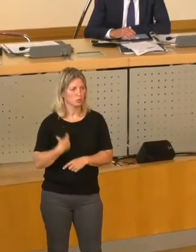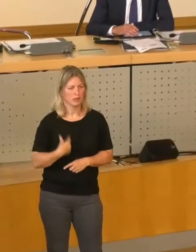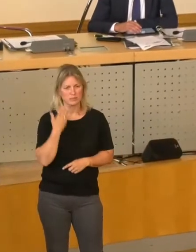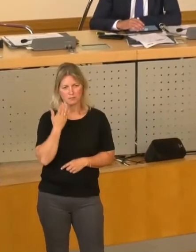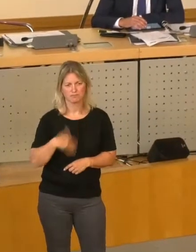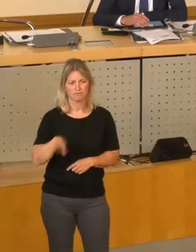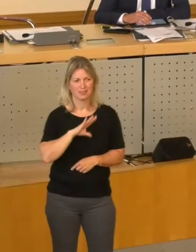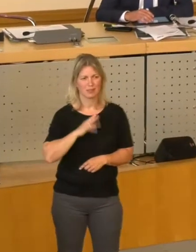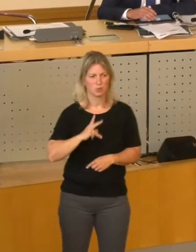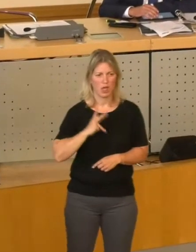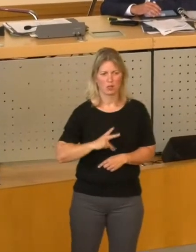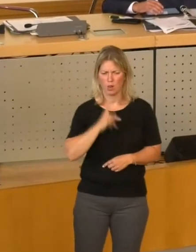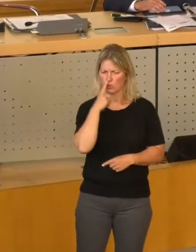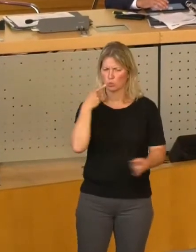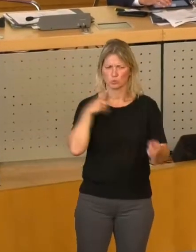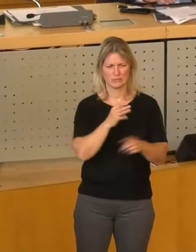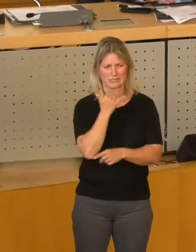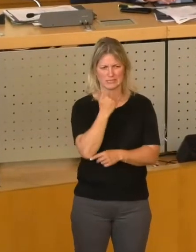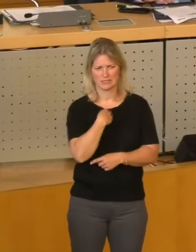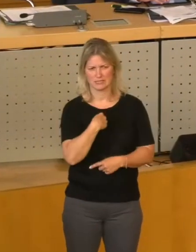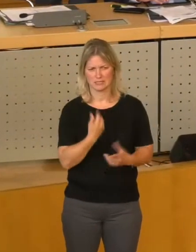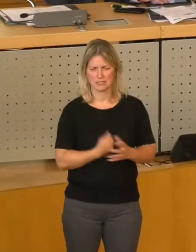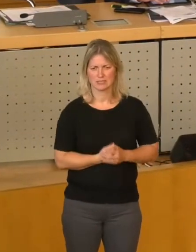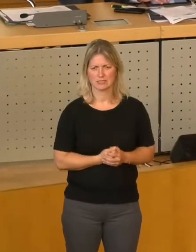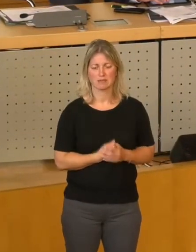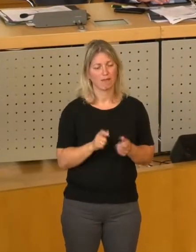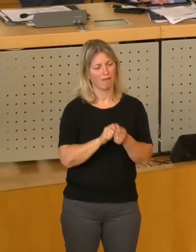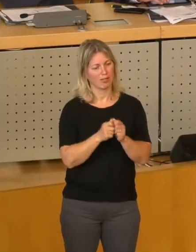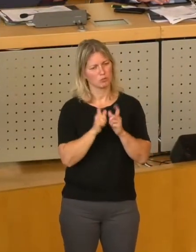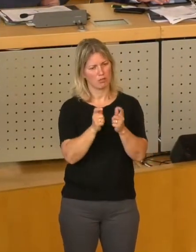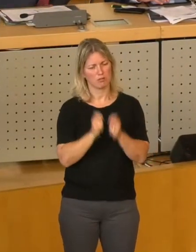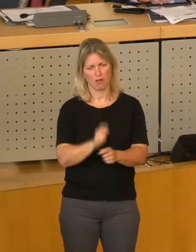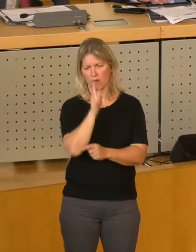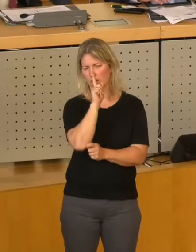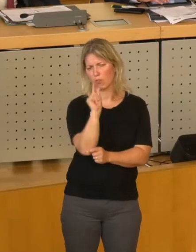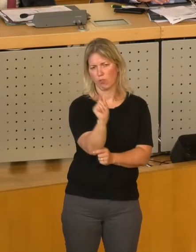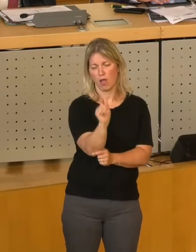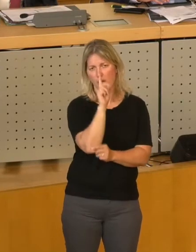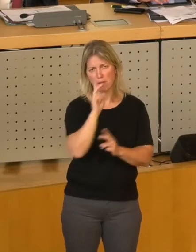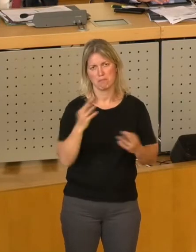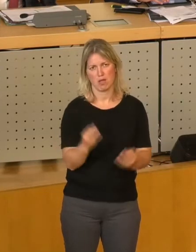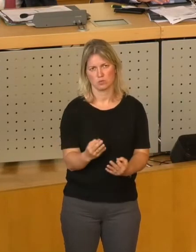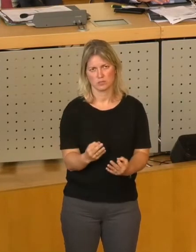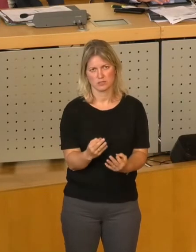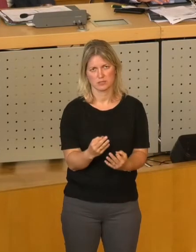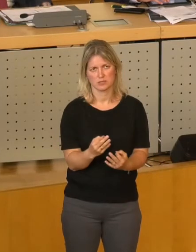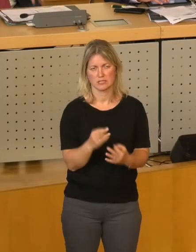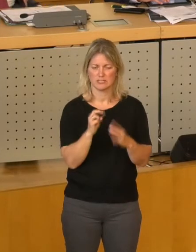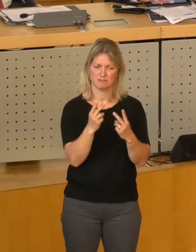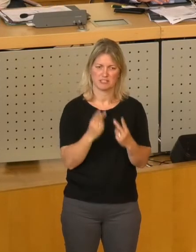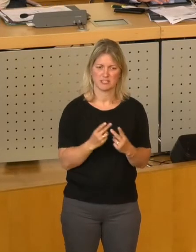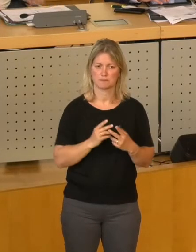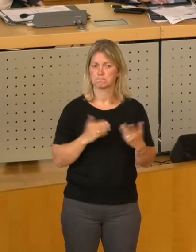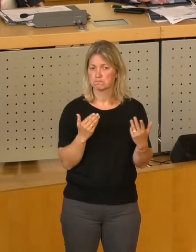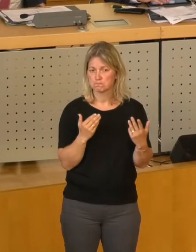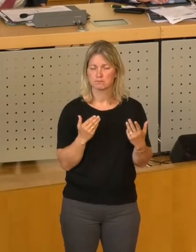Ich will es dann auch ganz kurz machen. Es ist ein kleiner Änderungsantrag, aber auch ein notwendiger, nämlich die Maßgabe,